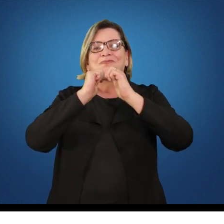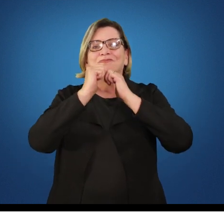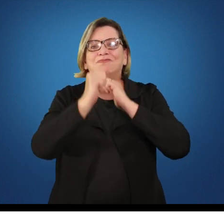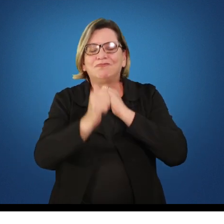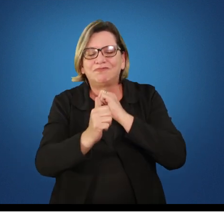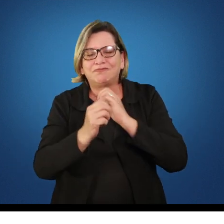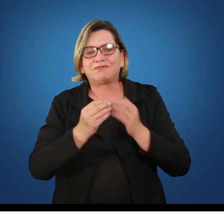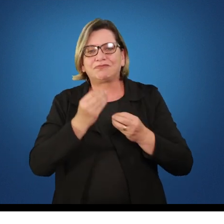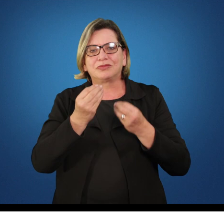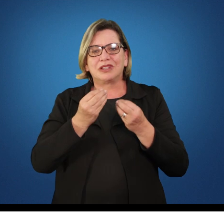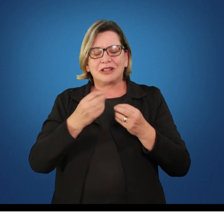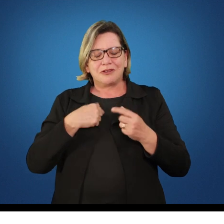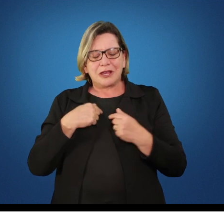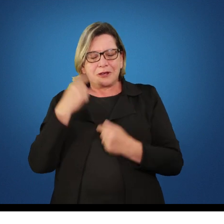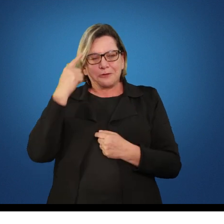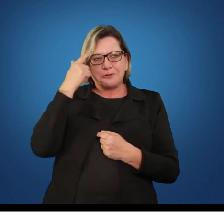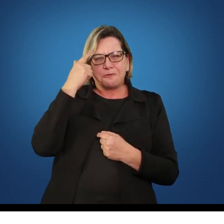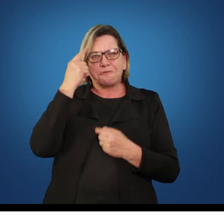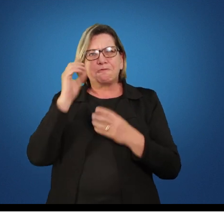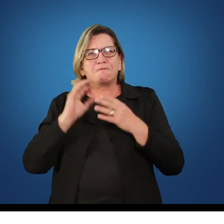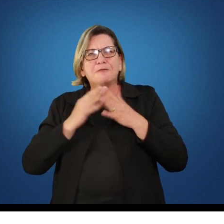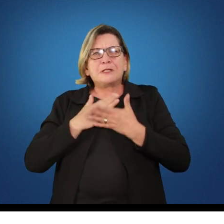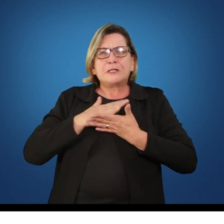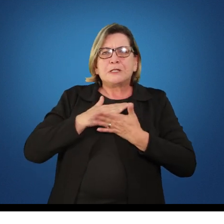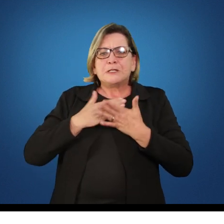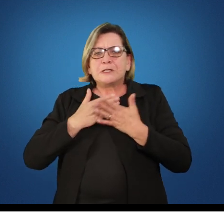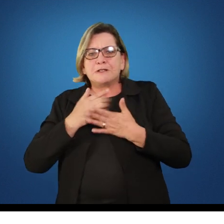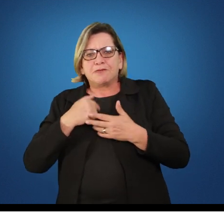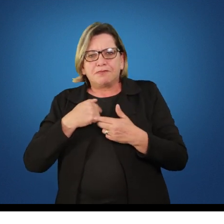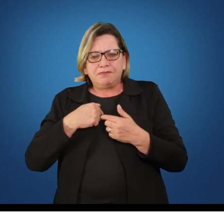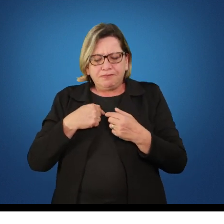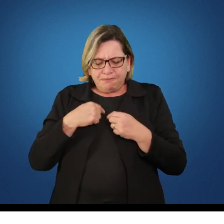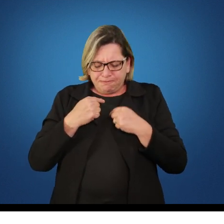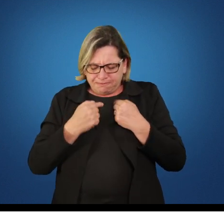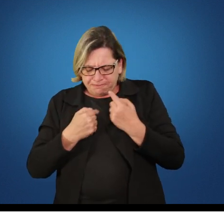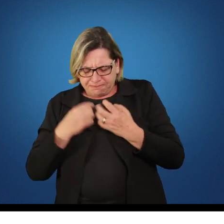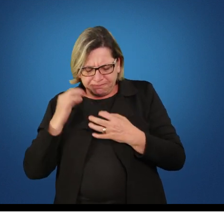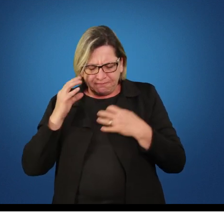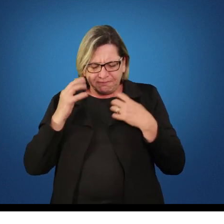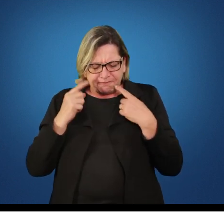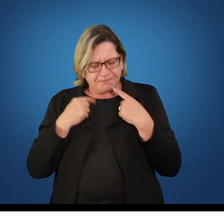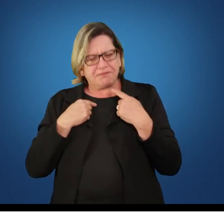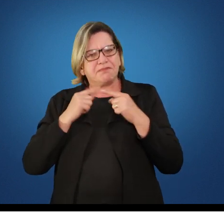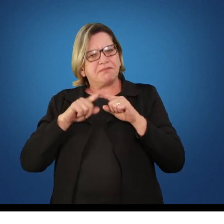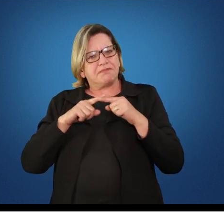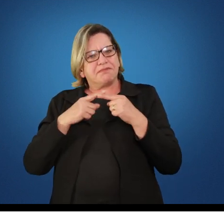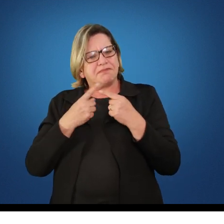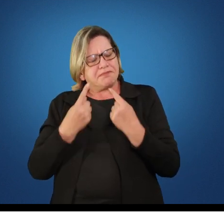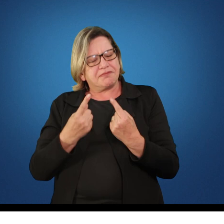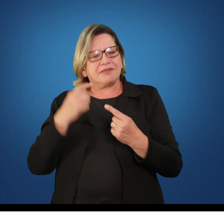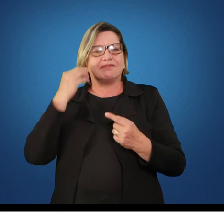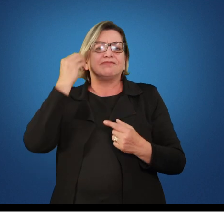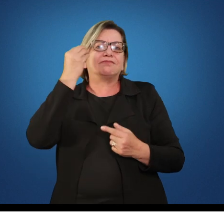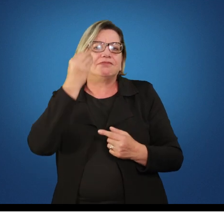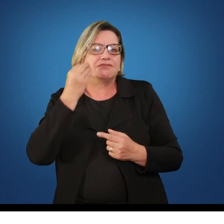inquietações que eu sofri, mas tentei resolver a